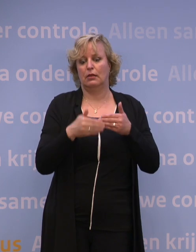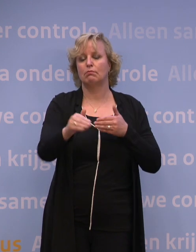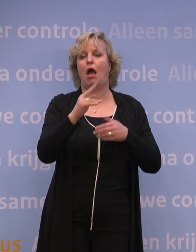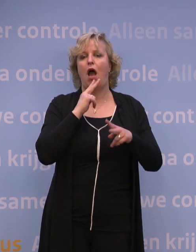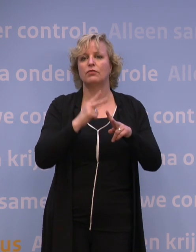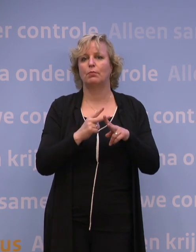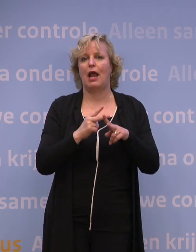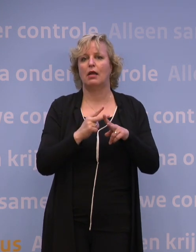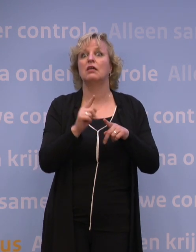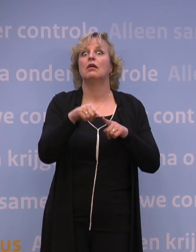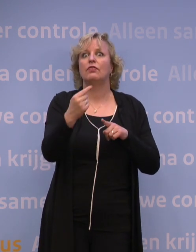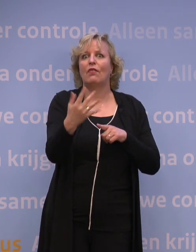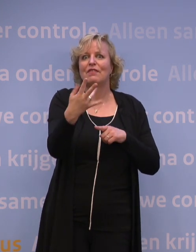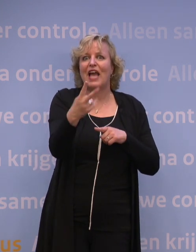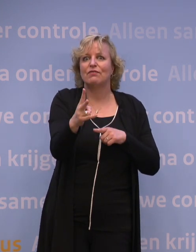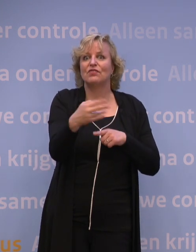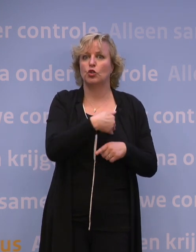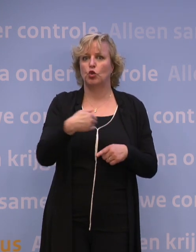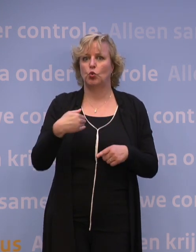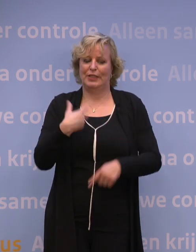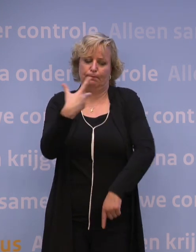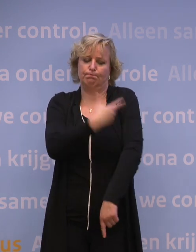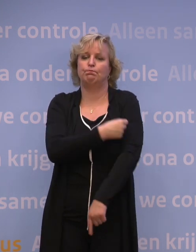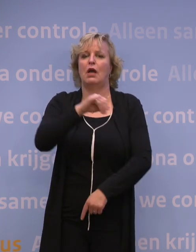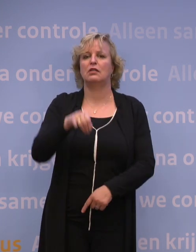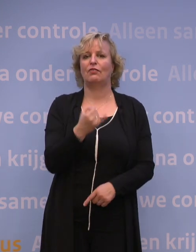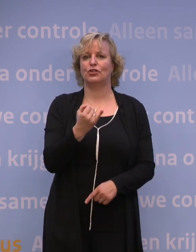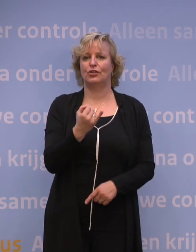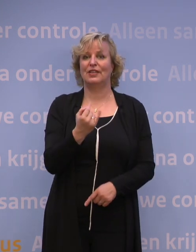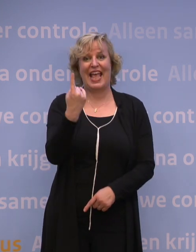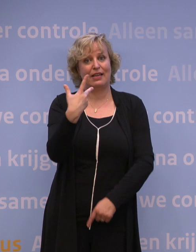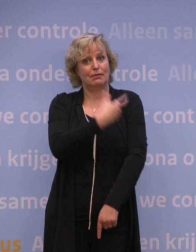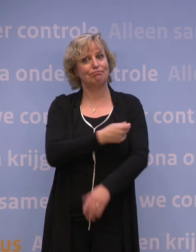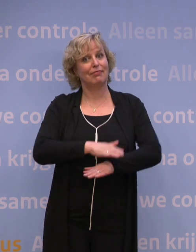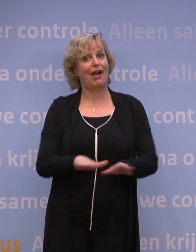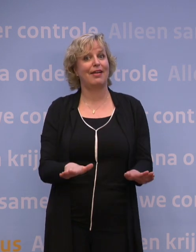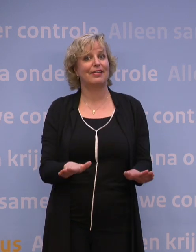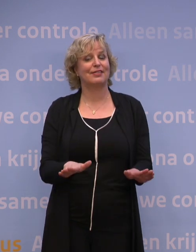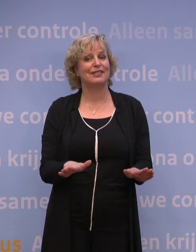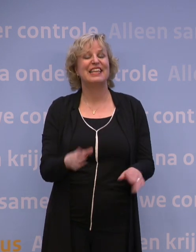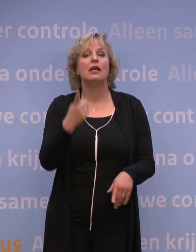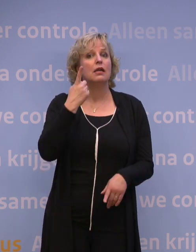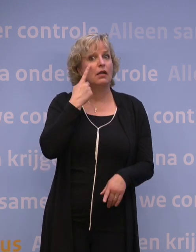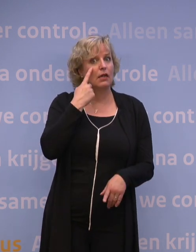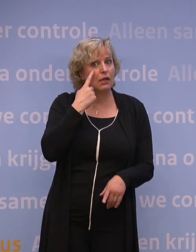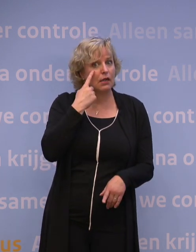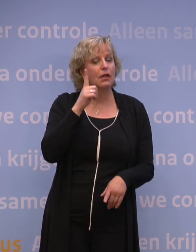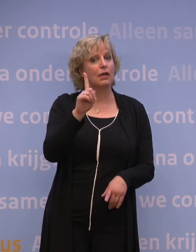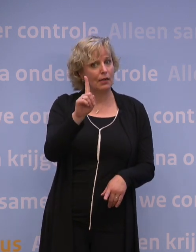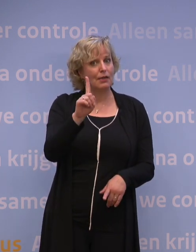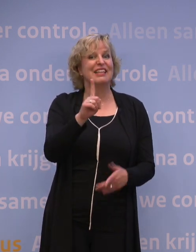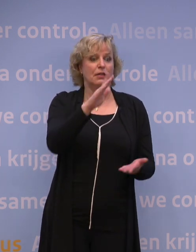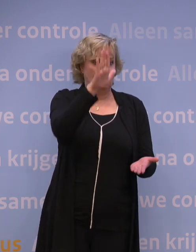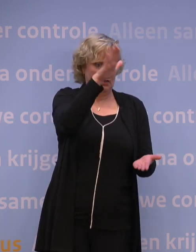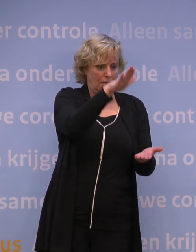vanaf 25 juni met Janssen gevaccineerd te worden. Daar heb je maar één prik voor nodig. Maar let wel, we prikken zolang de